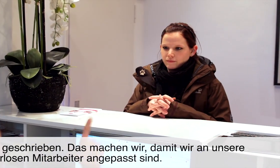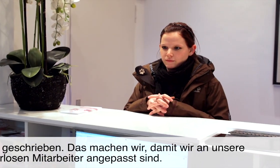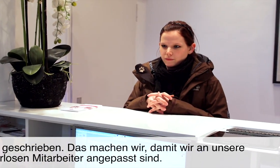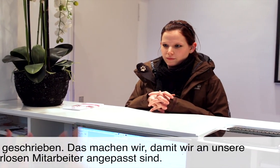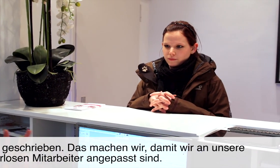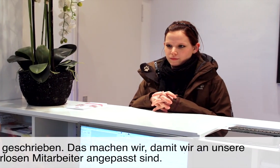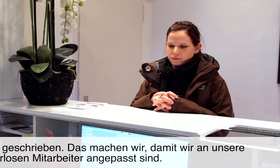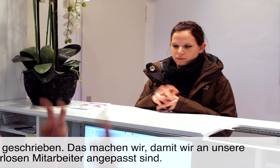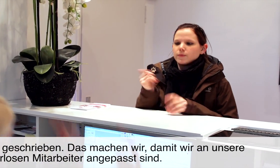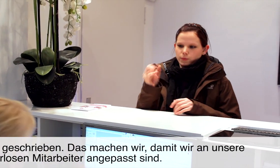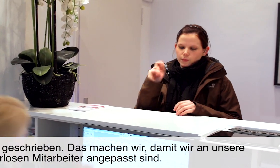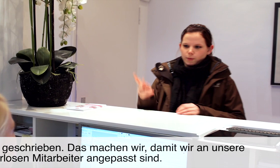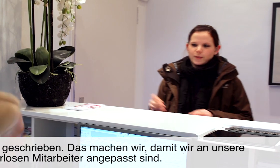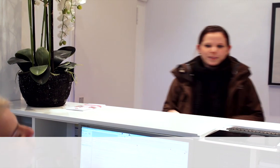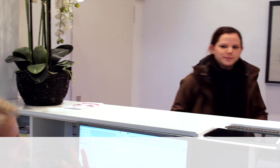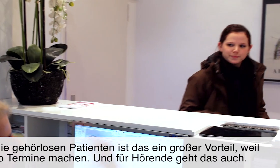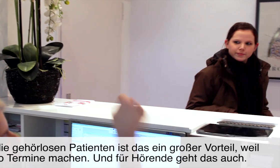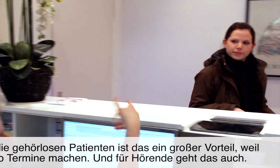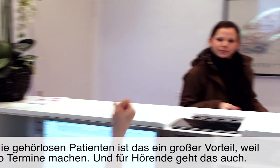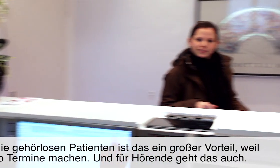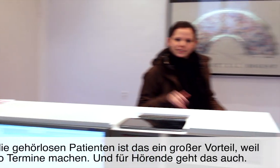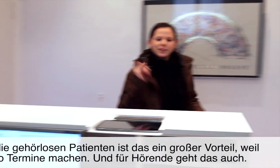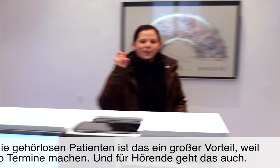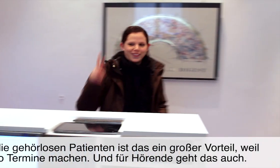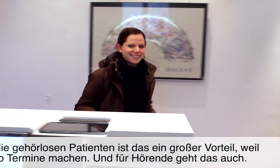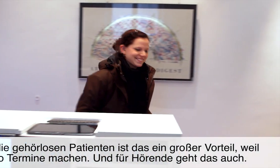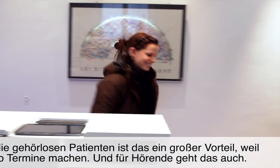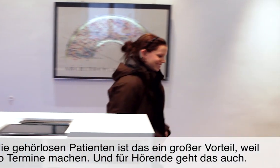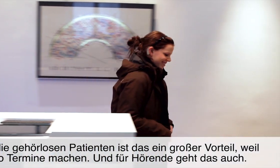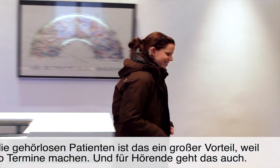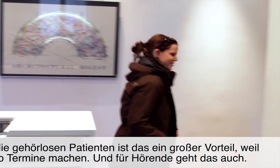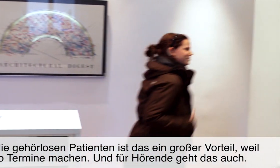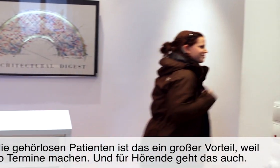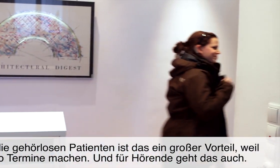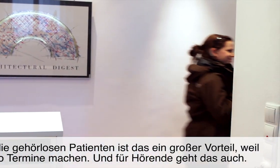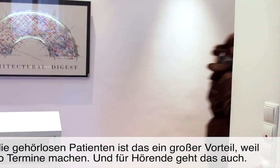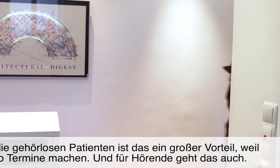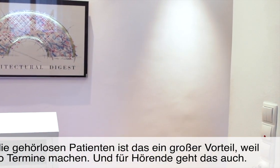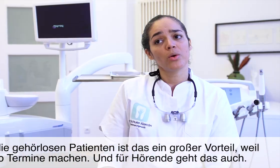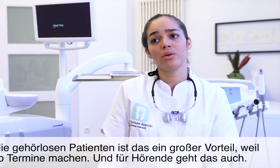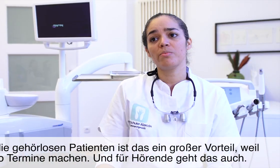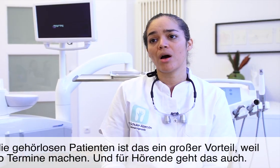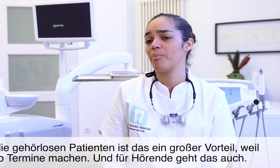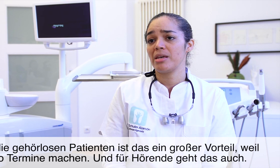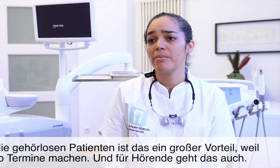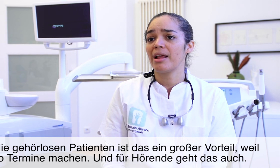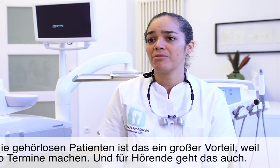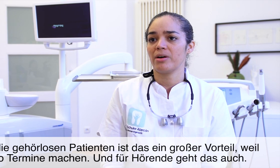Gehörlosenmitarbeiterinnen. Auch Gehörlosen ist ein großer Vorteil, weil sie Termine so machen. Und die Gehörlosen können wir auch per E-Mail einfach